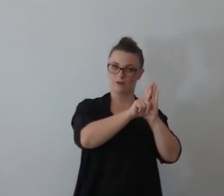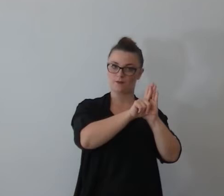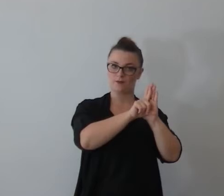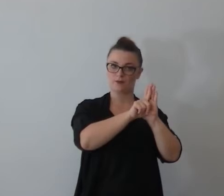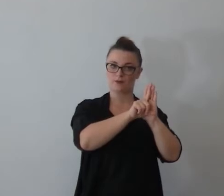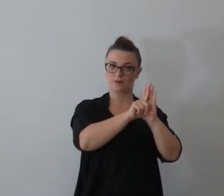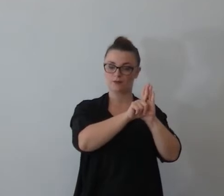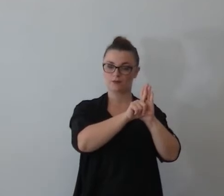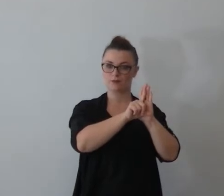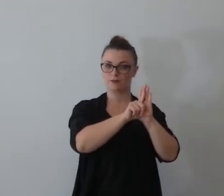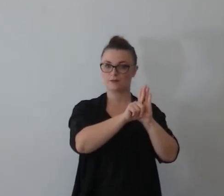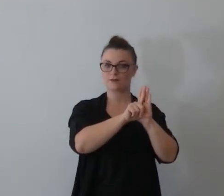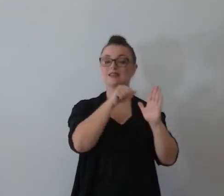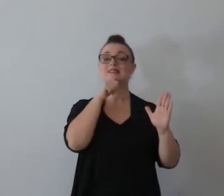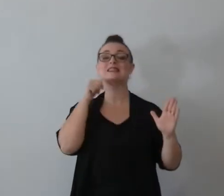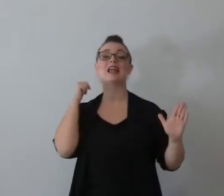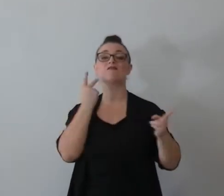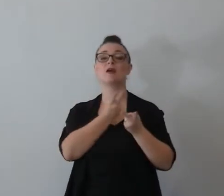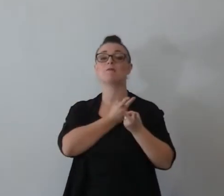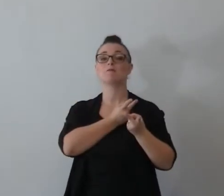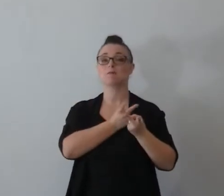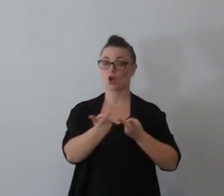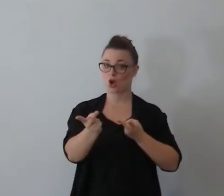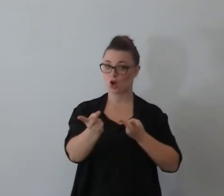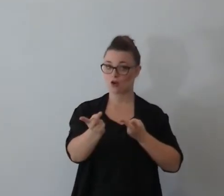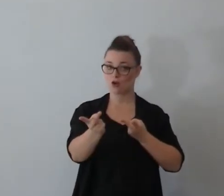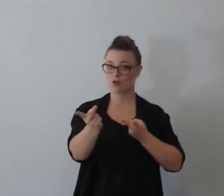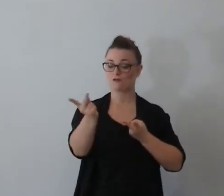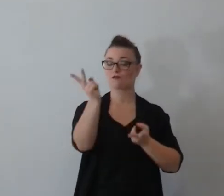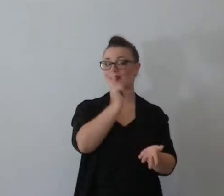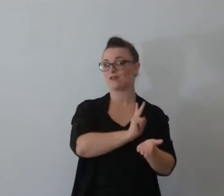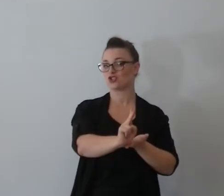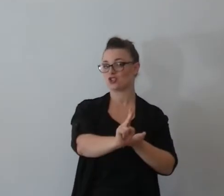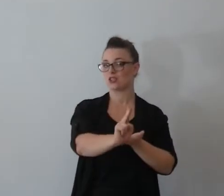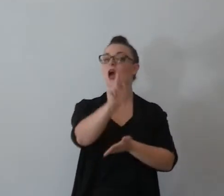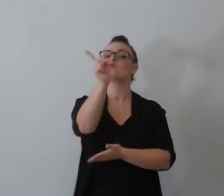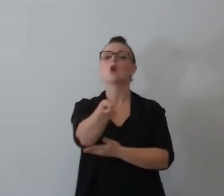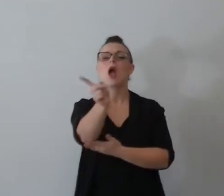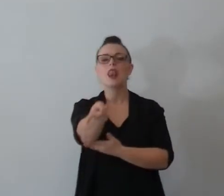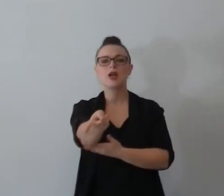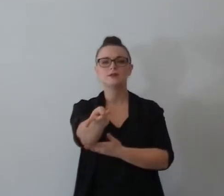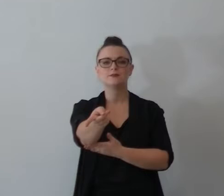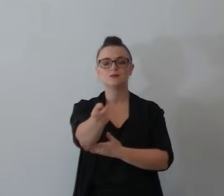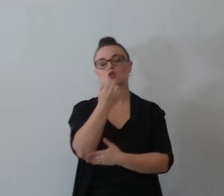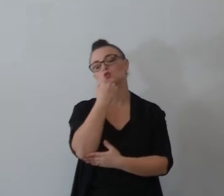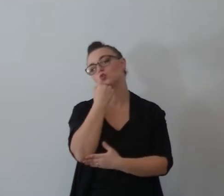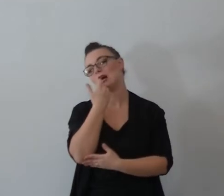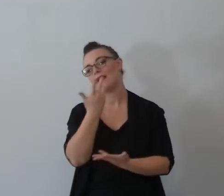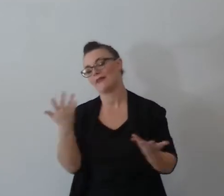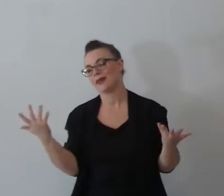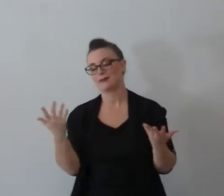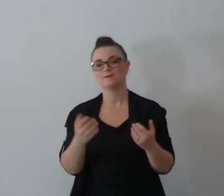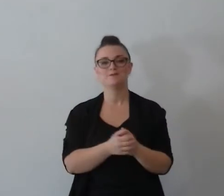prova che la donna era vergine al matrimonio e la prova sarebbe stata scusate l'accudenza dell